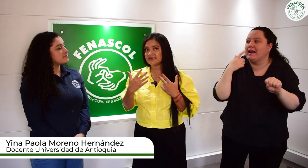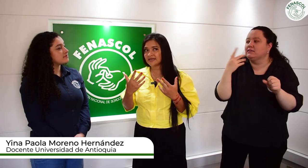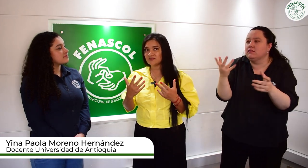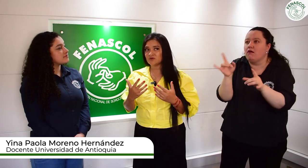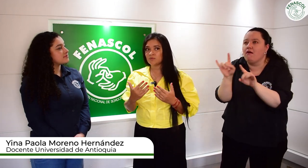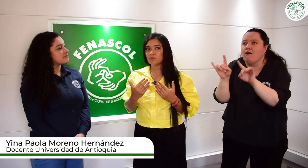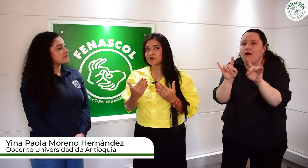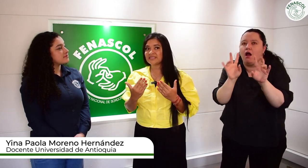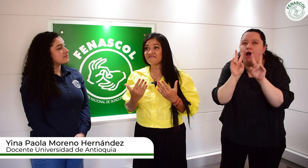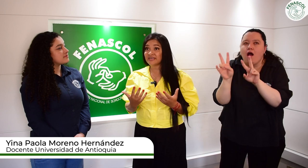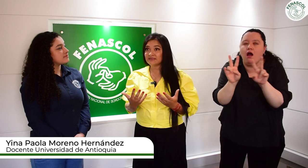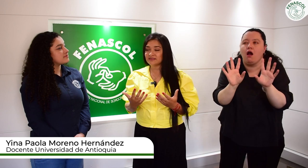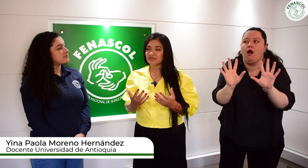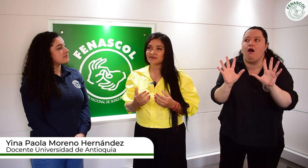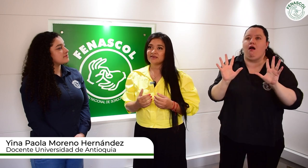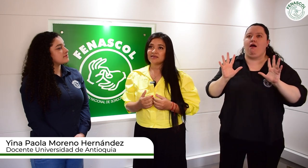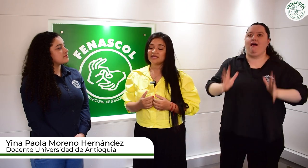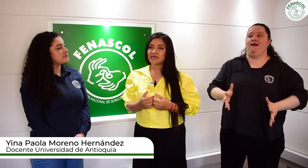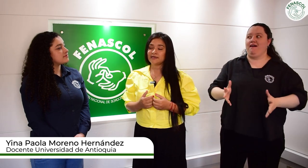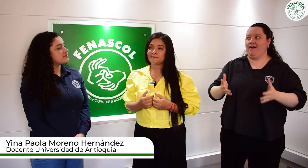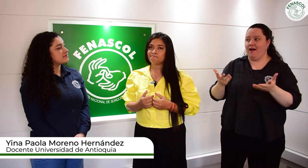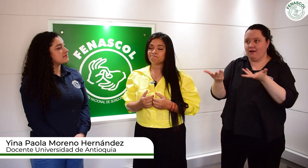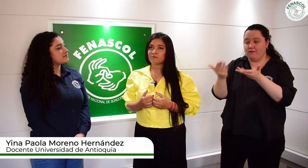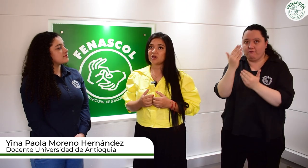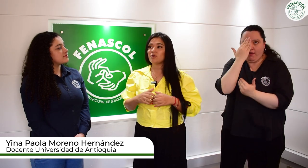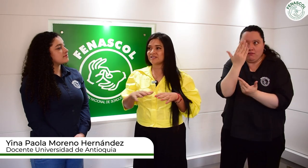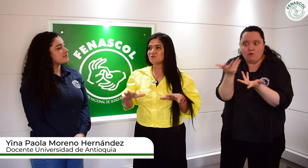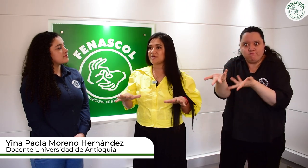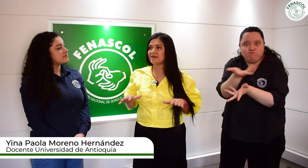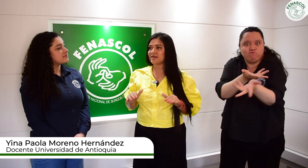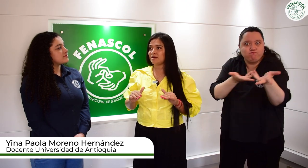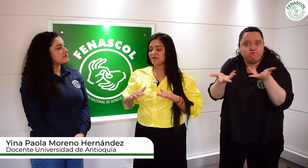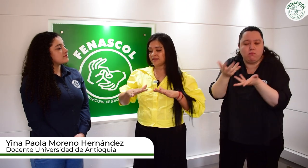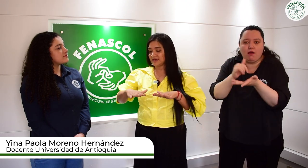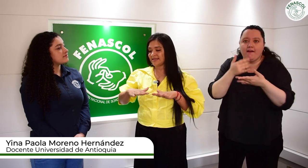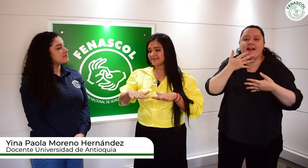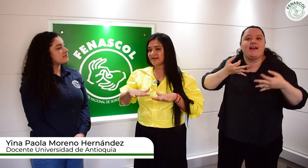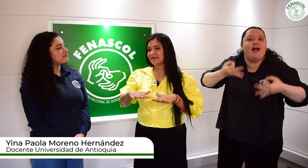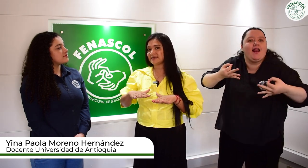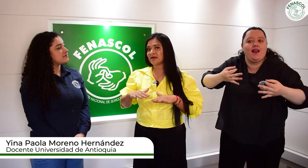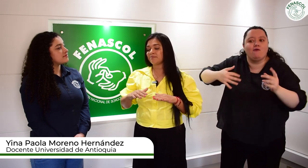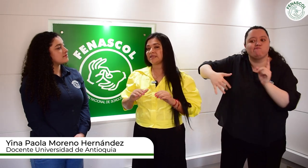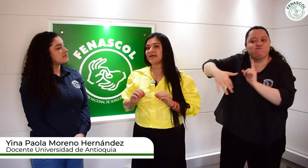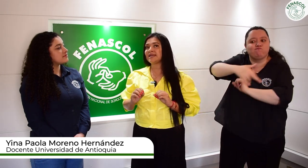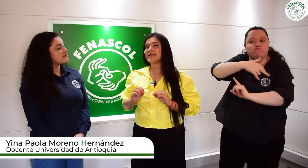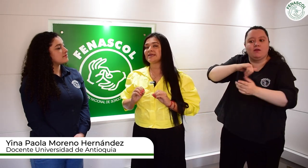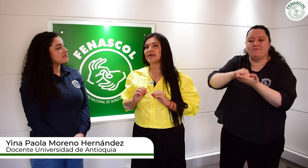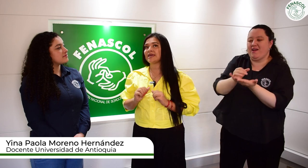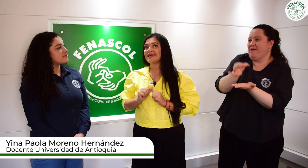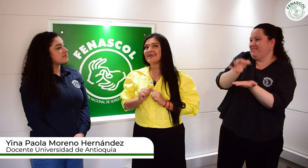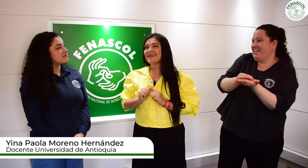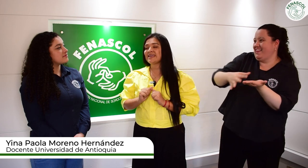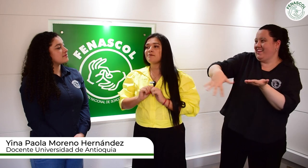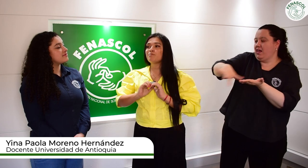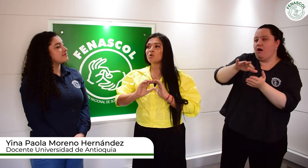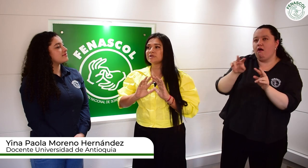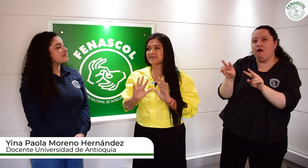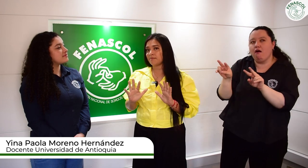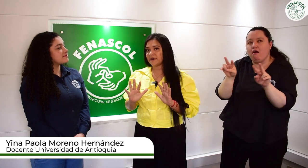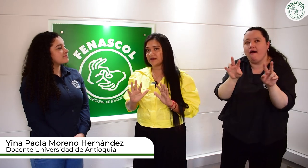apreciando, muy de frente lo que sucede realmente que es de acá, desde la capital y que impulsa